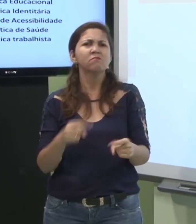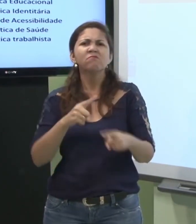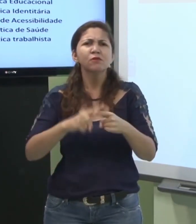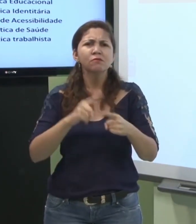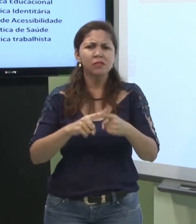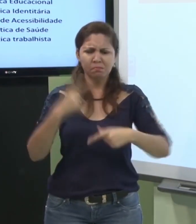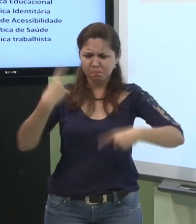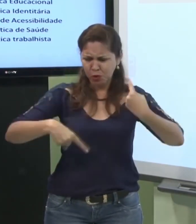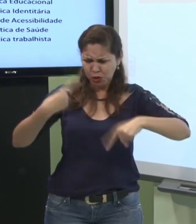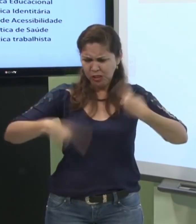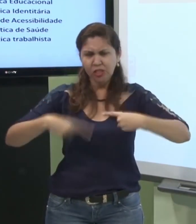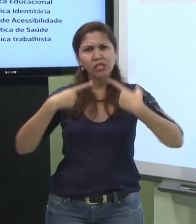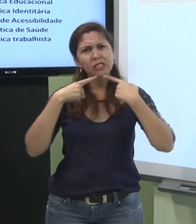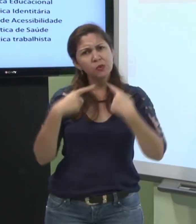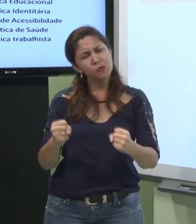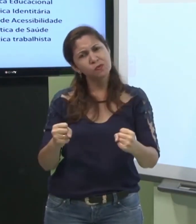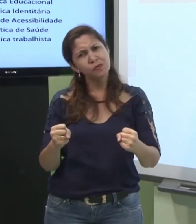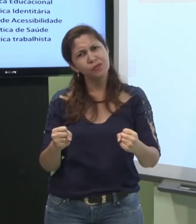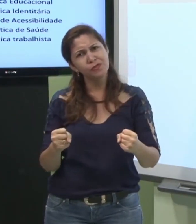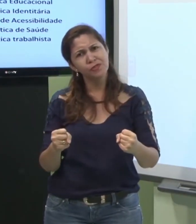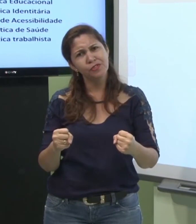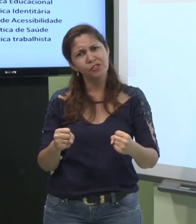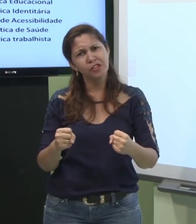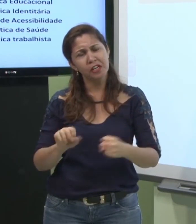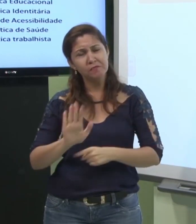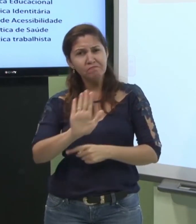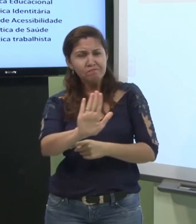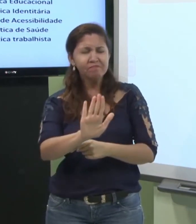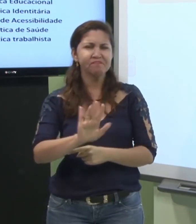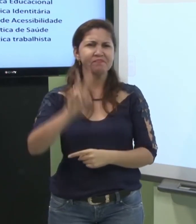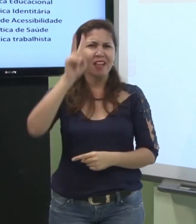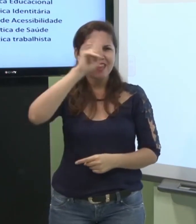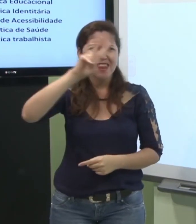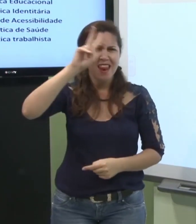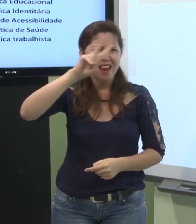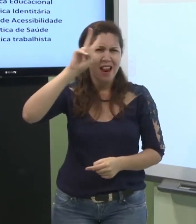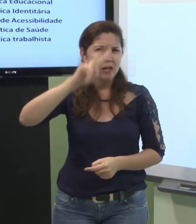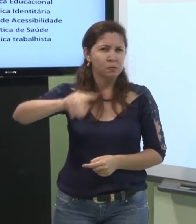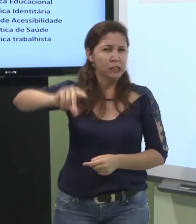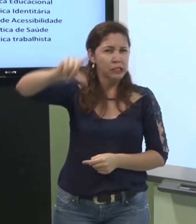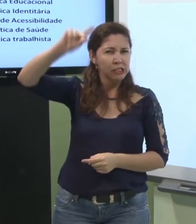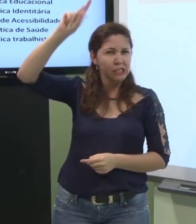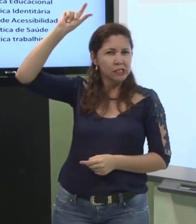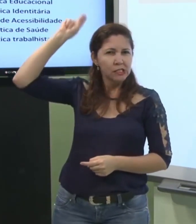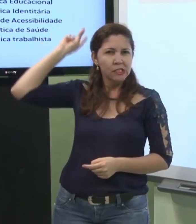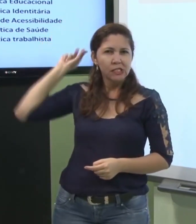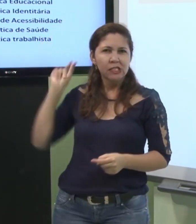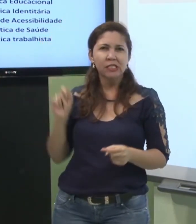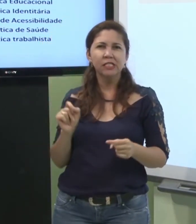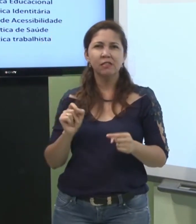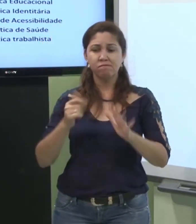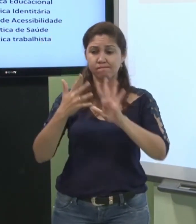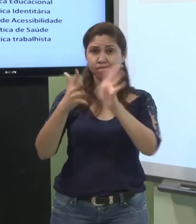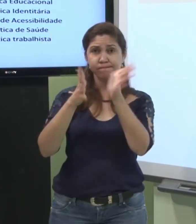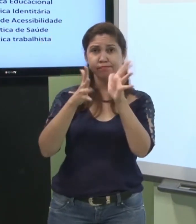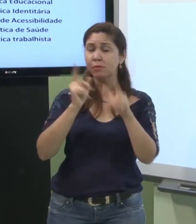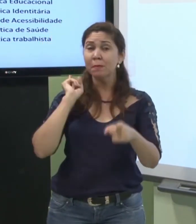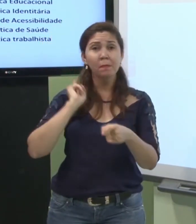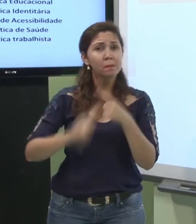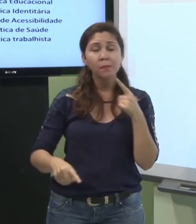vou falar para vocês são essas Por que a política linguística? Lembram que há